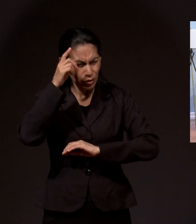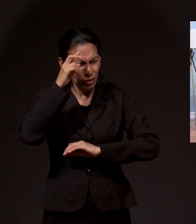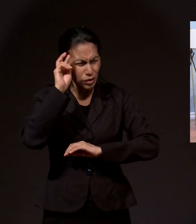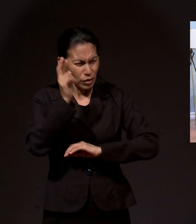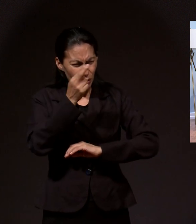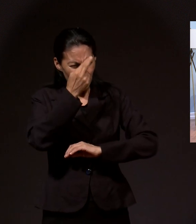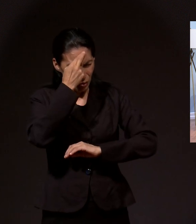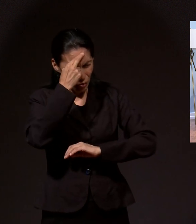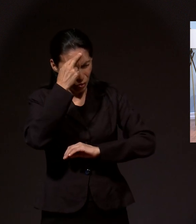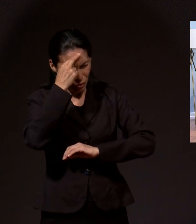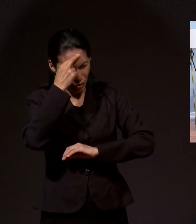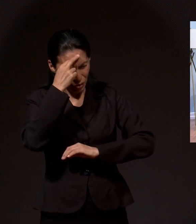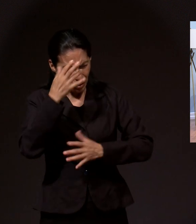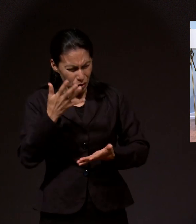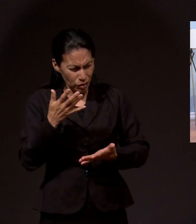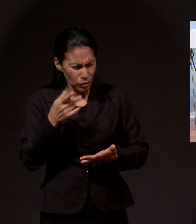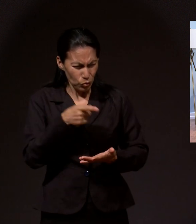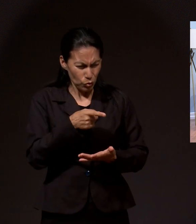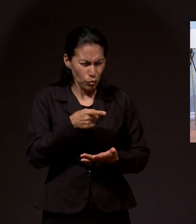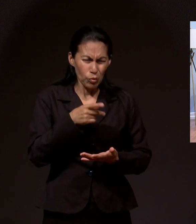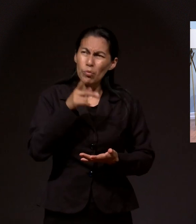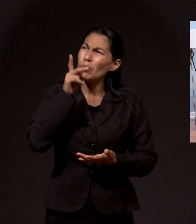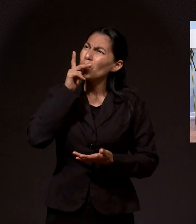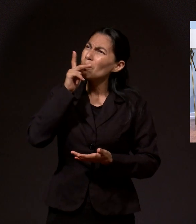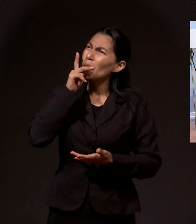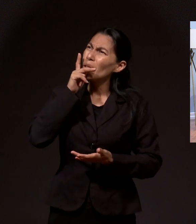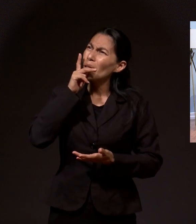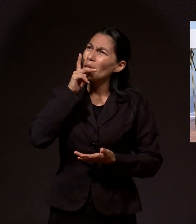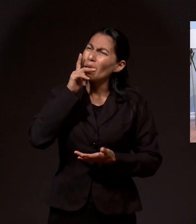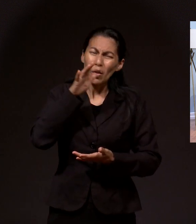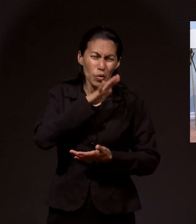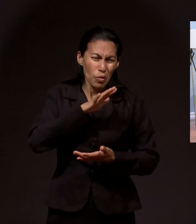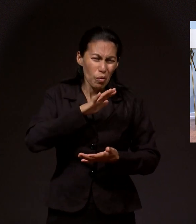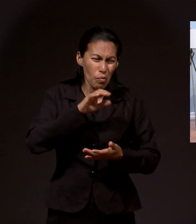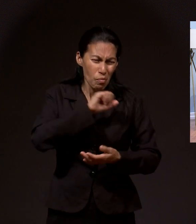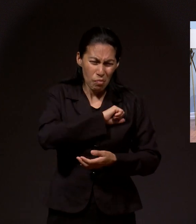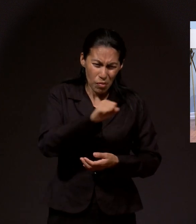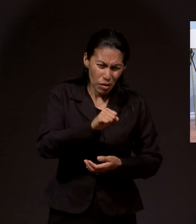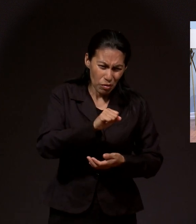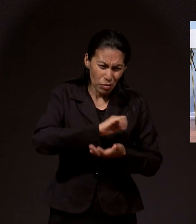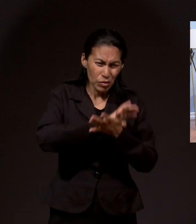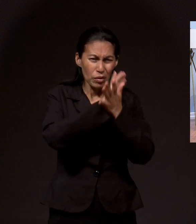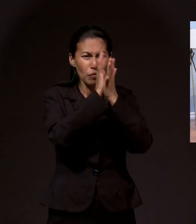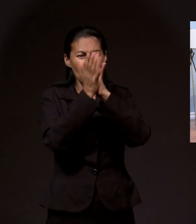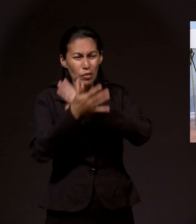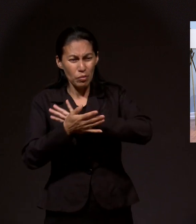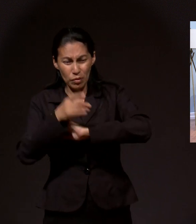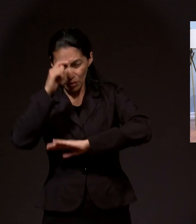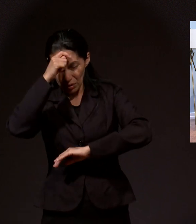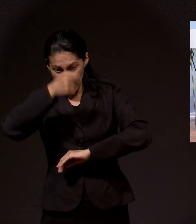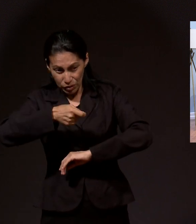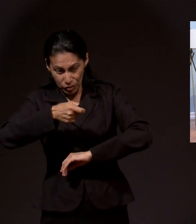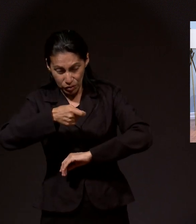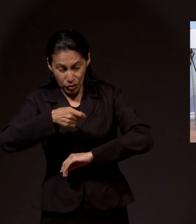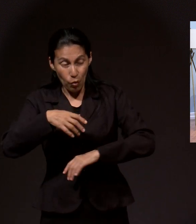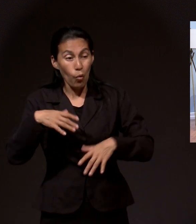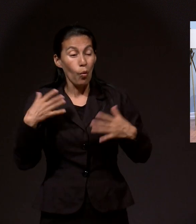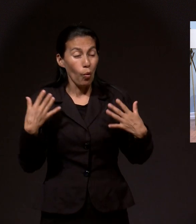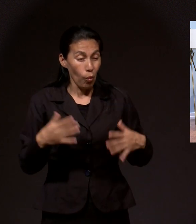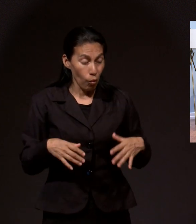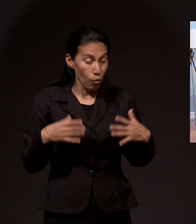reconoce como tu Padre Celestial, lo que era para mal se transforma en una